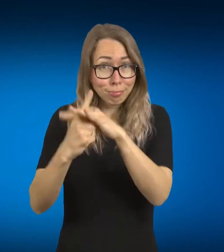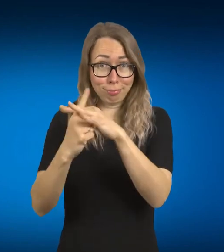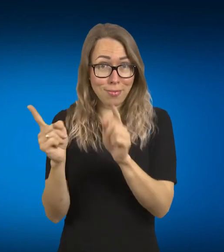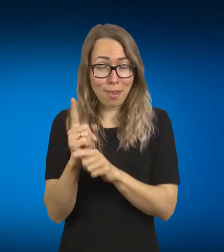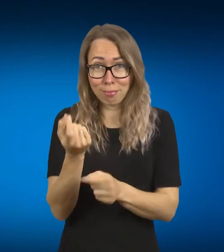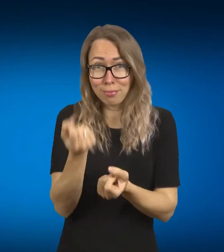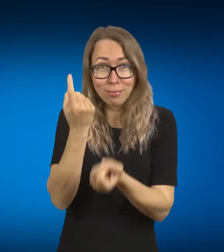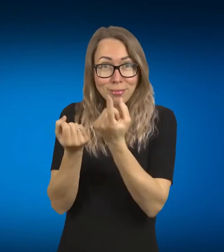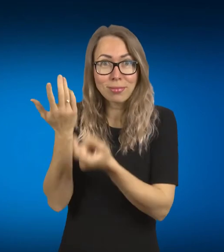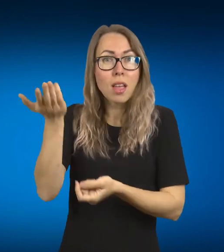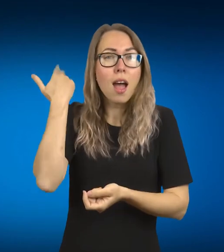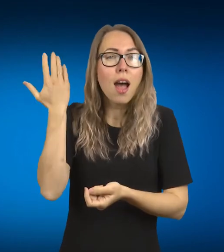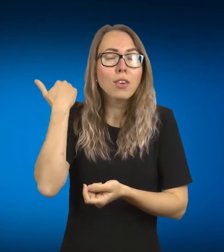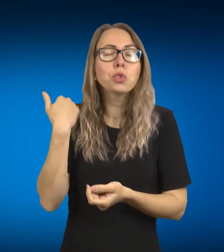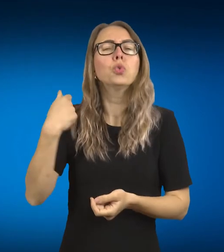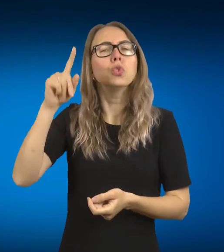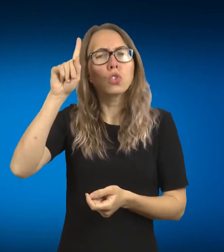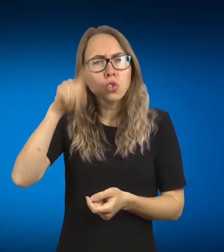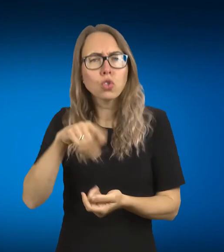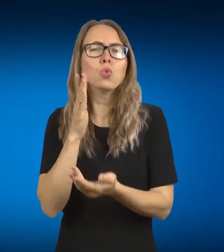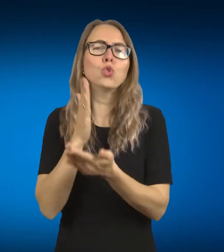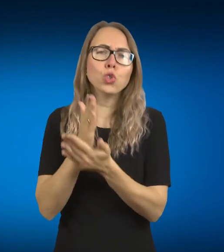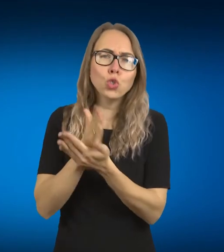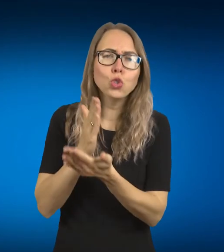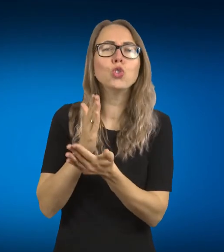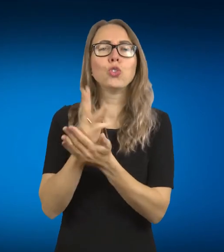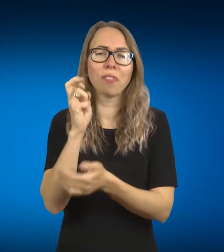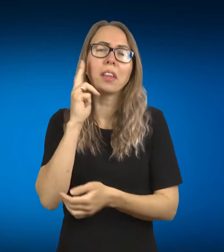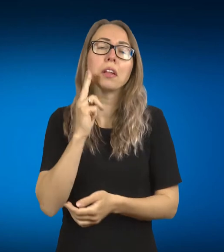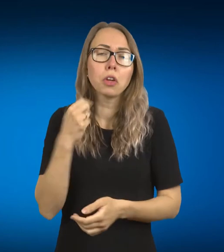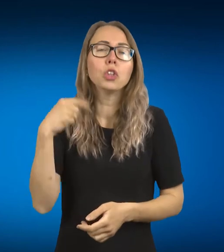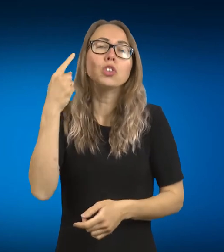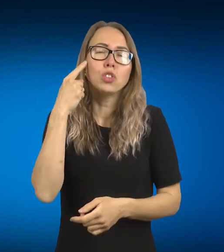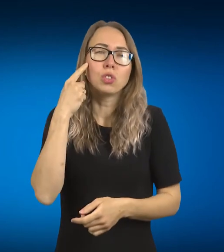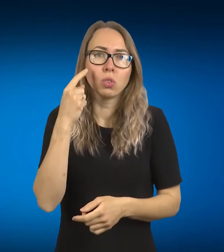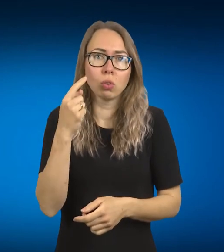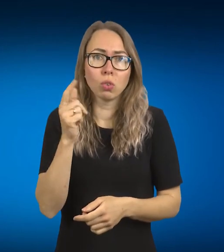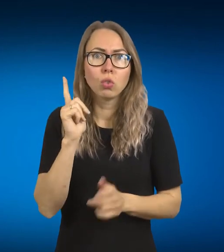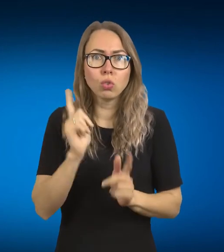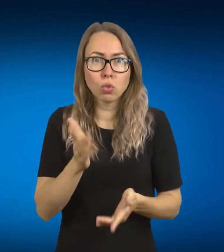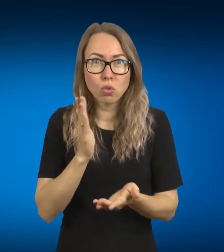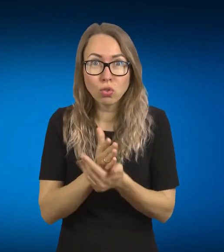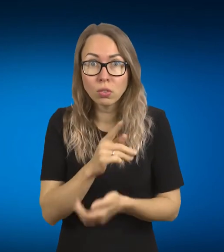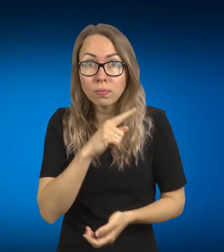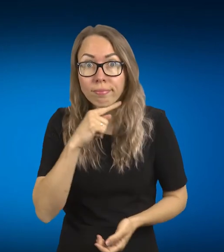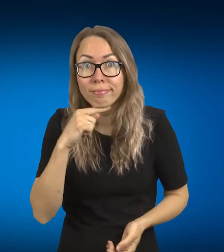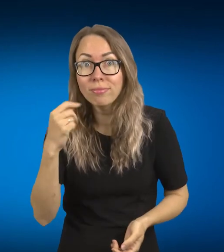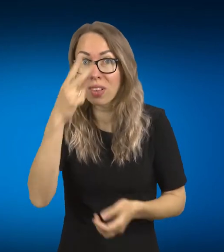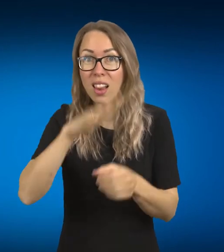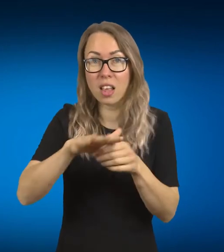kuriuos anksčiau aš kaip ir žinojau, kad jie yra, bet tikrai nesuvokiau, kiek jau yra daug vien Lietuvoje, nekalbu apie visą